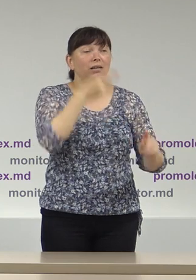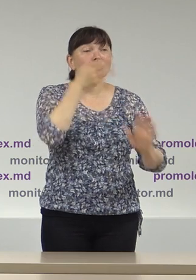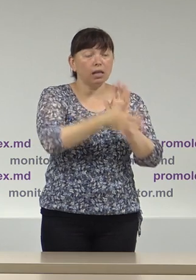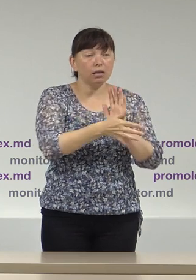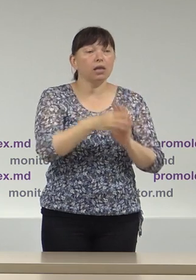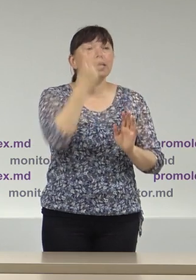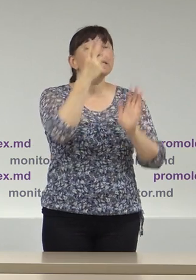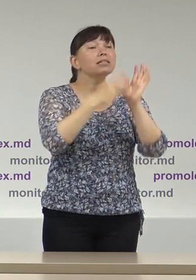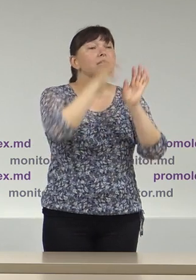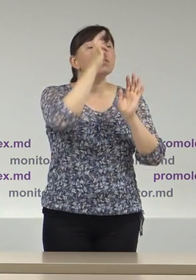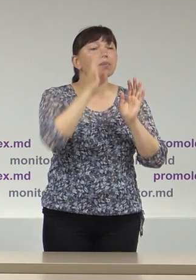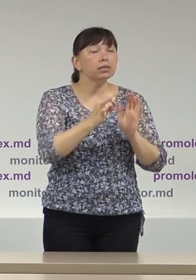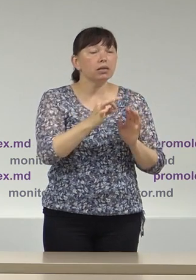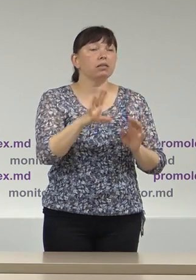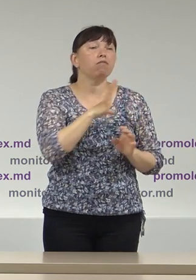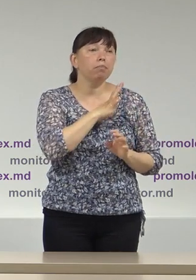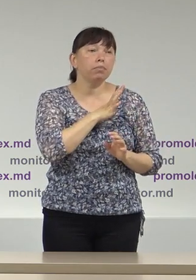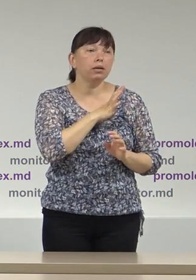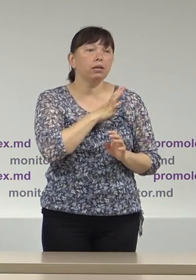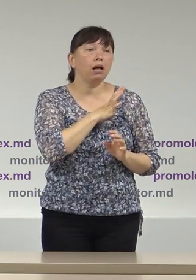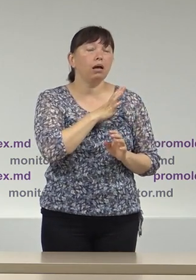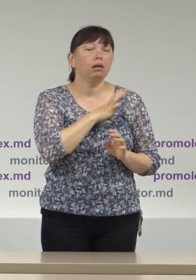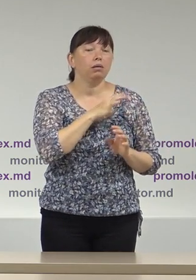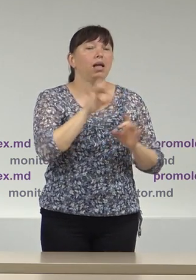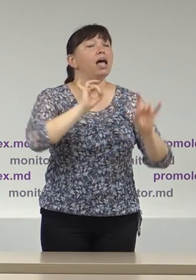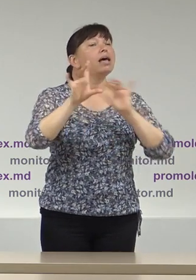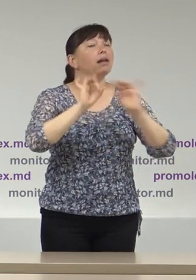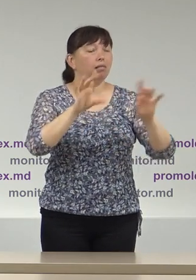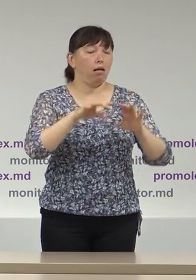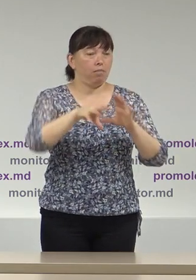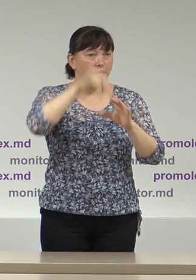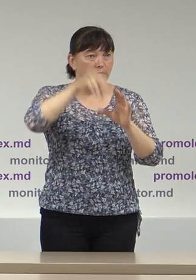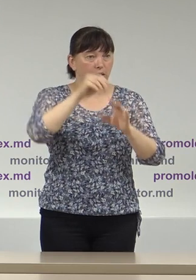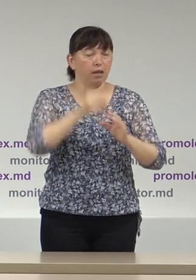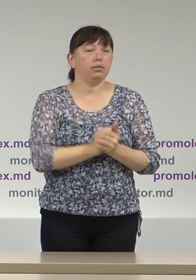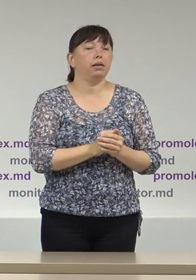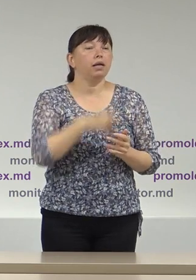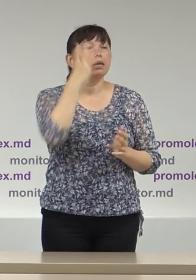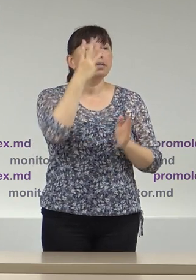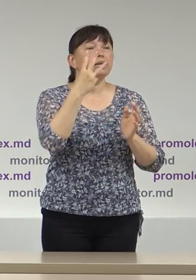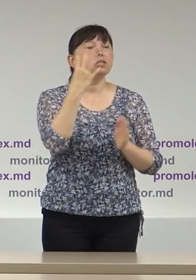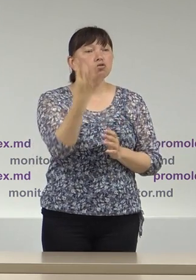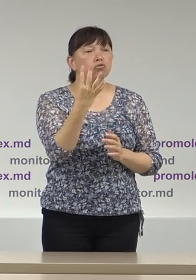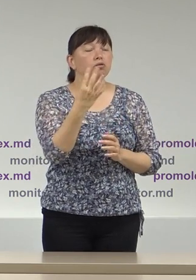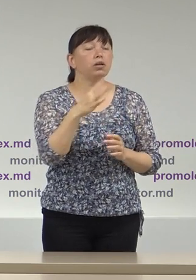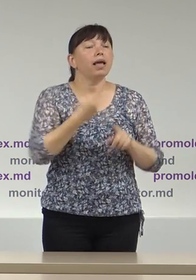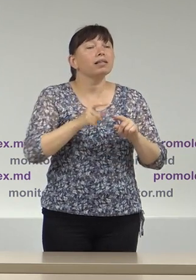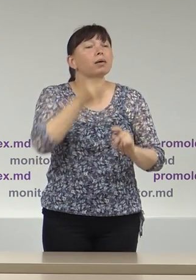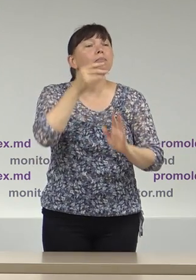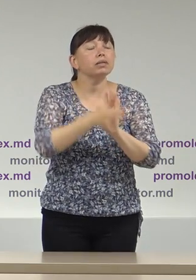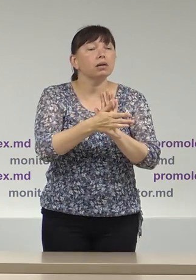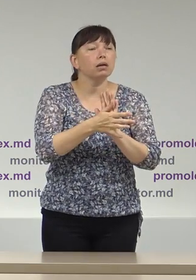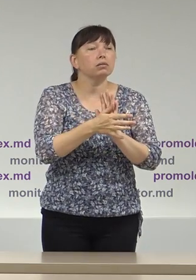39% au fost efectuate în scop de publicitate electorală 34% fiind cheltuite